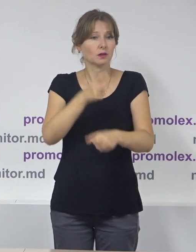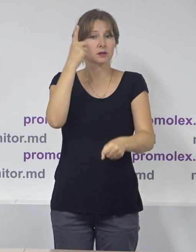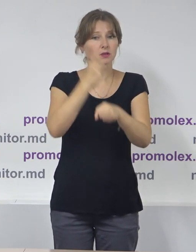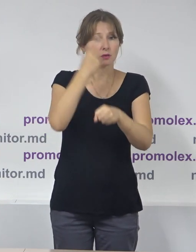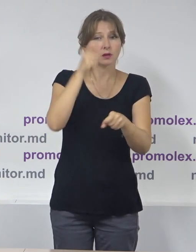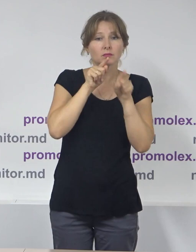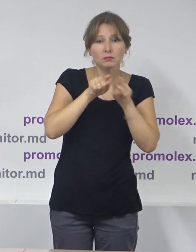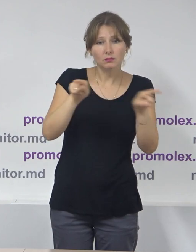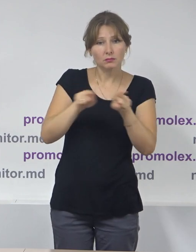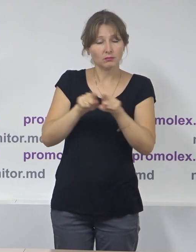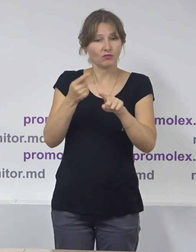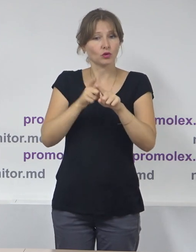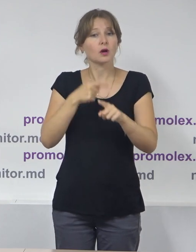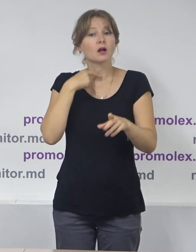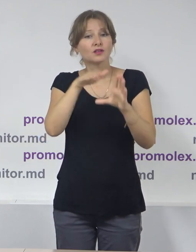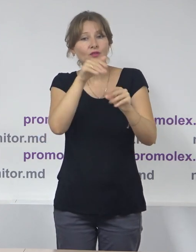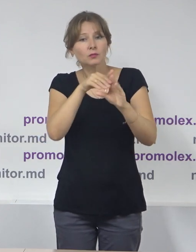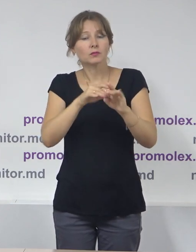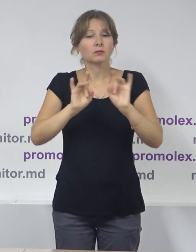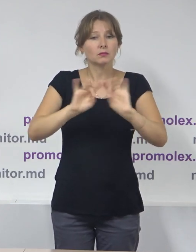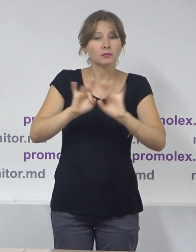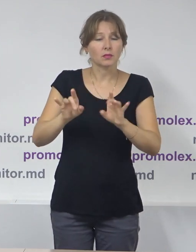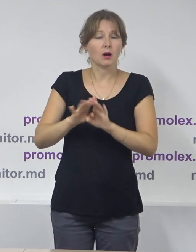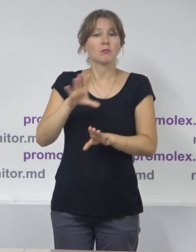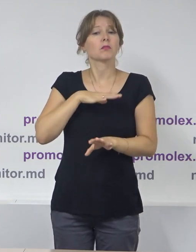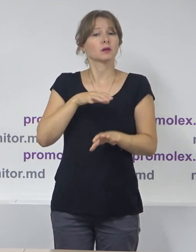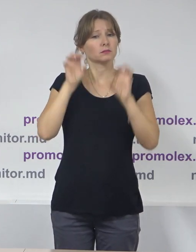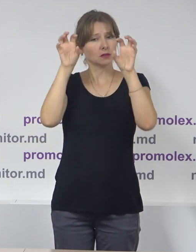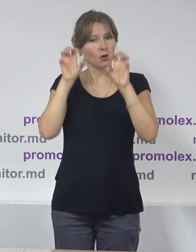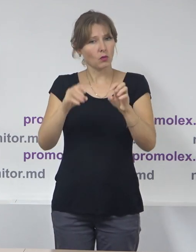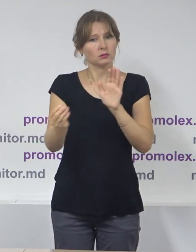agitație electorală. Au fost detaliate procedurile judiciare.